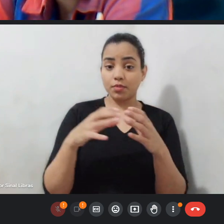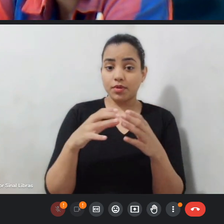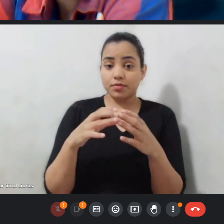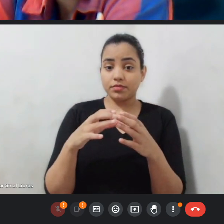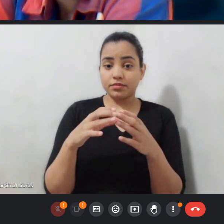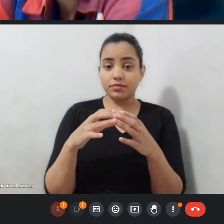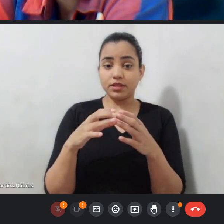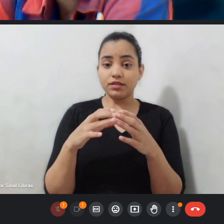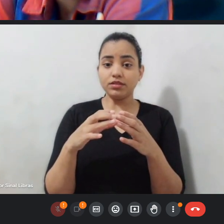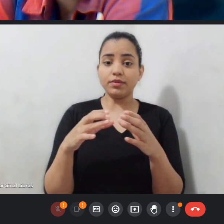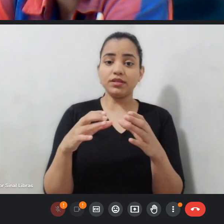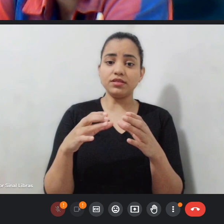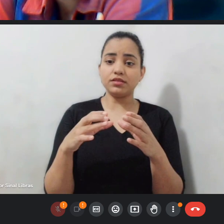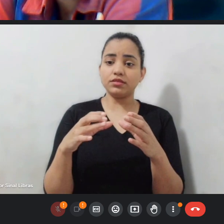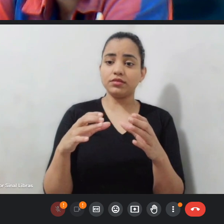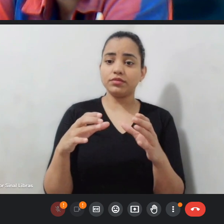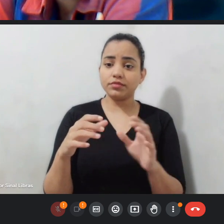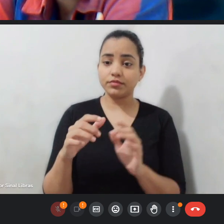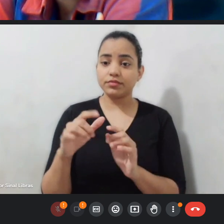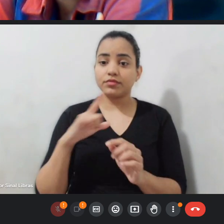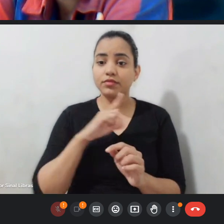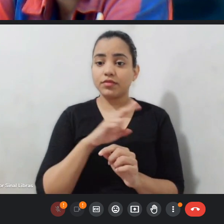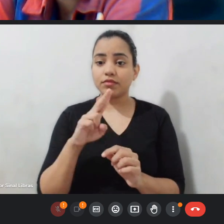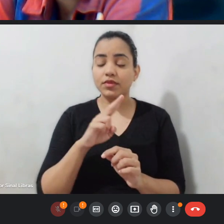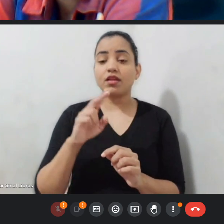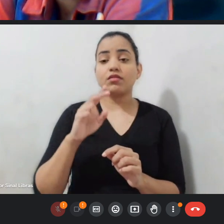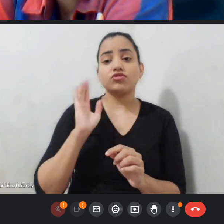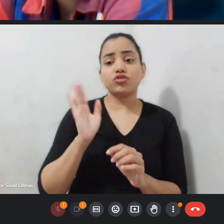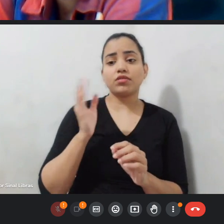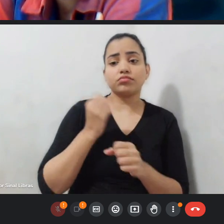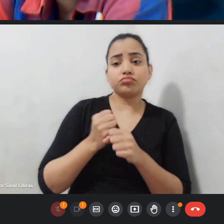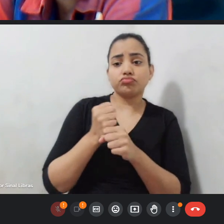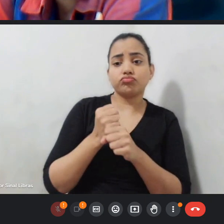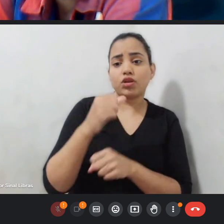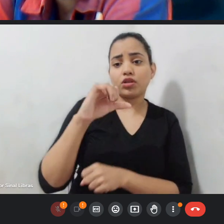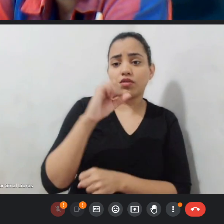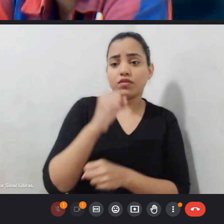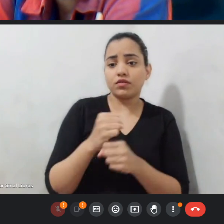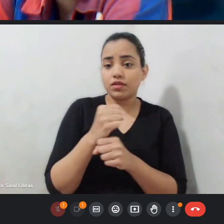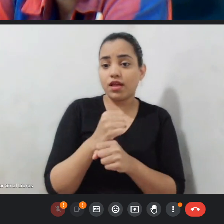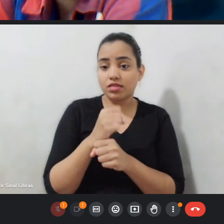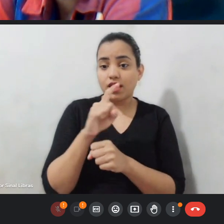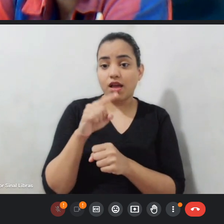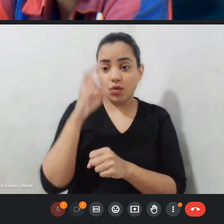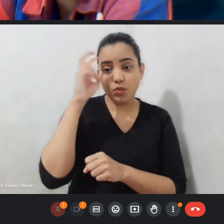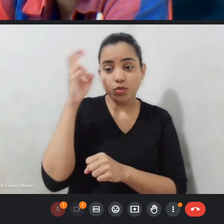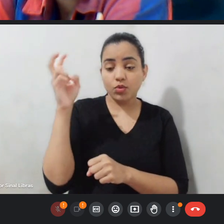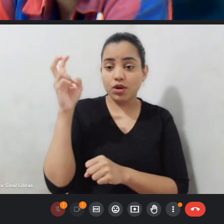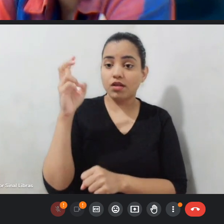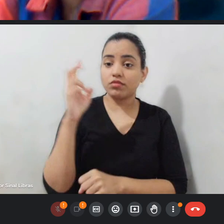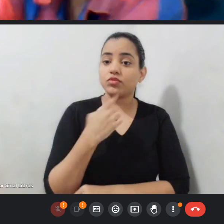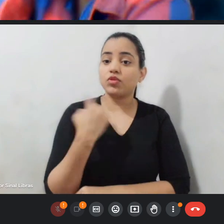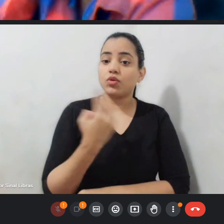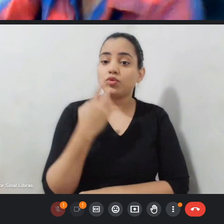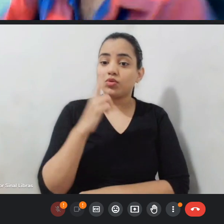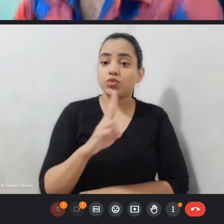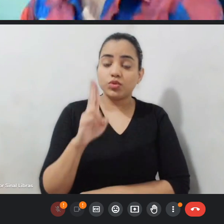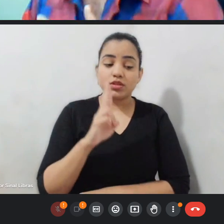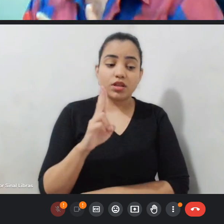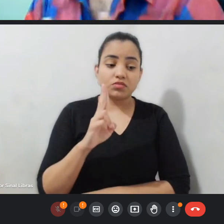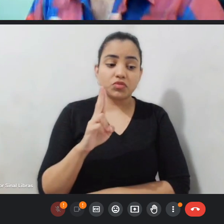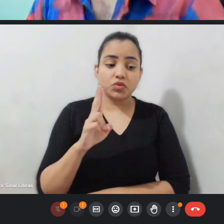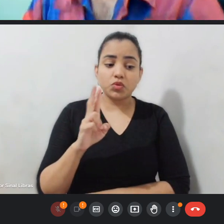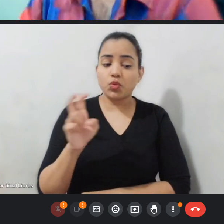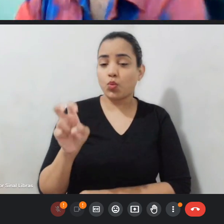Bloco da Cobra do Cabiluto já funciona há nove anos que é um bloco bem cultural que a gente usa uma cobra artesanal